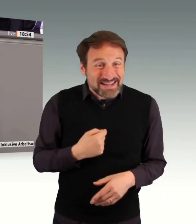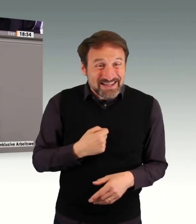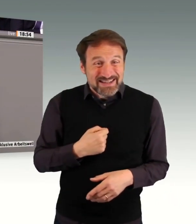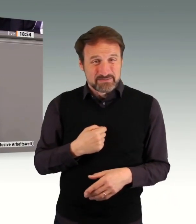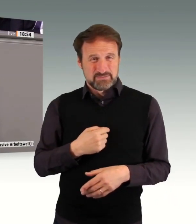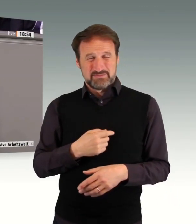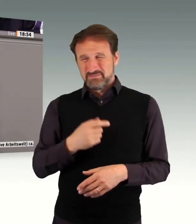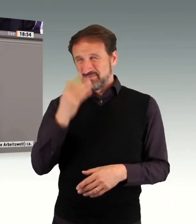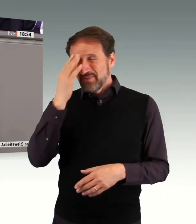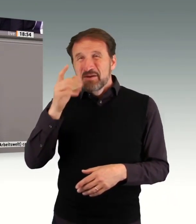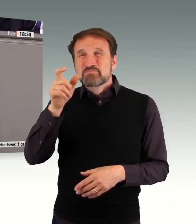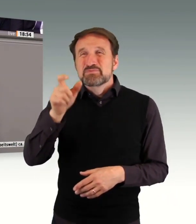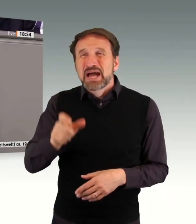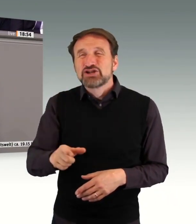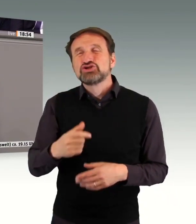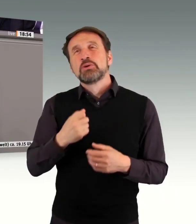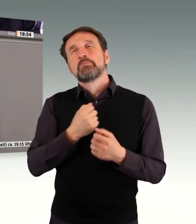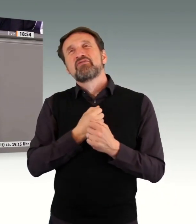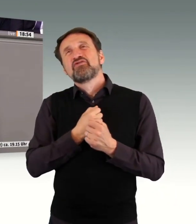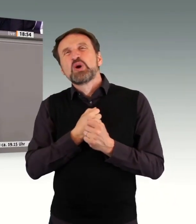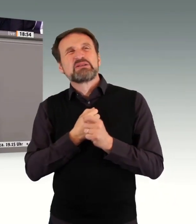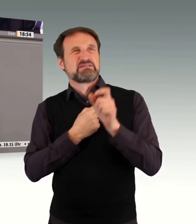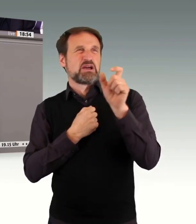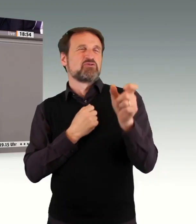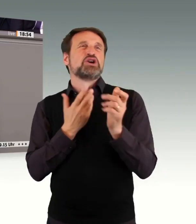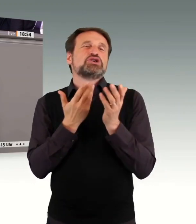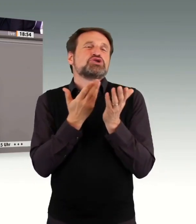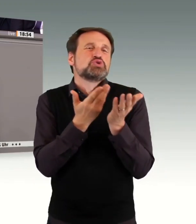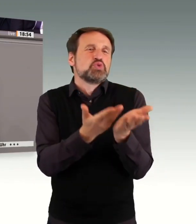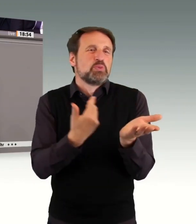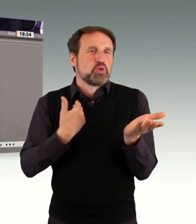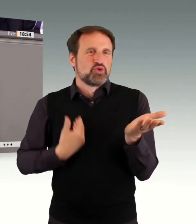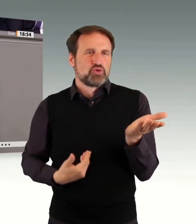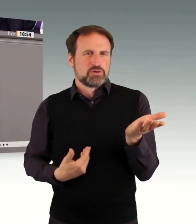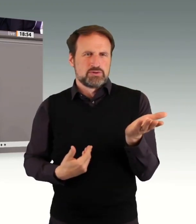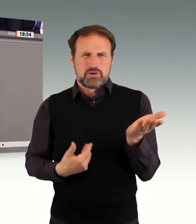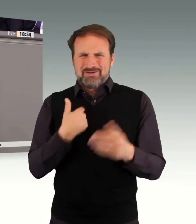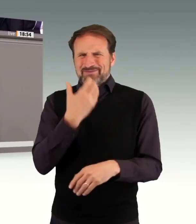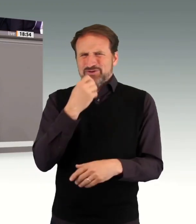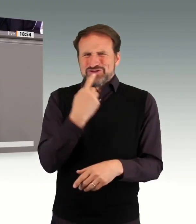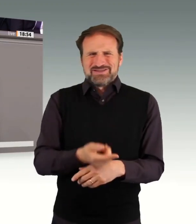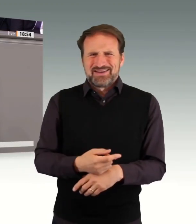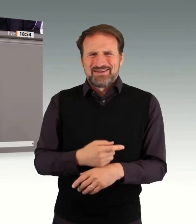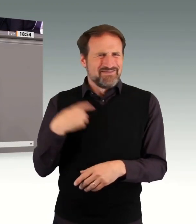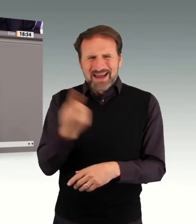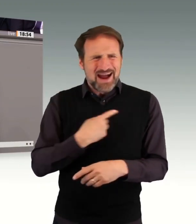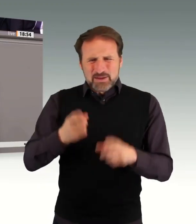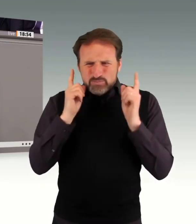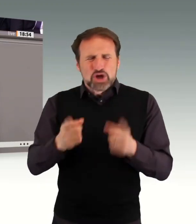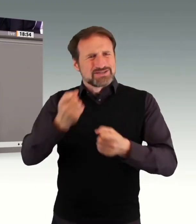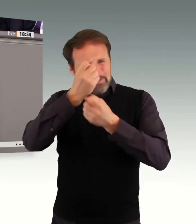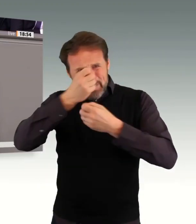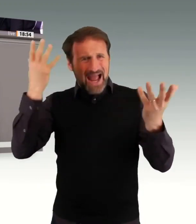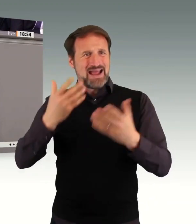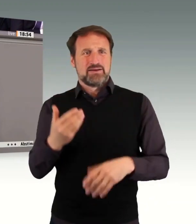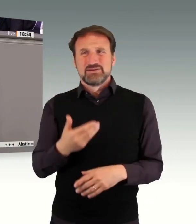an den guten Beispielen der Inklusionsbetriebe, die es Land auf Land abgibt und es einfach zu machen. Das wäre die Aufgabe